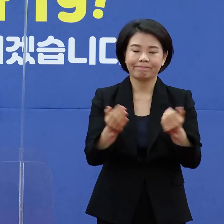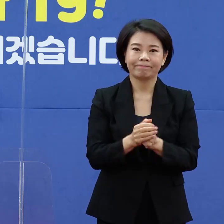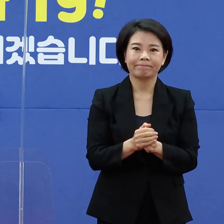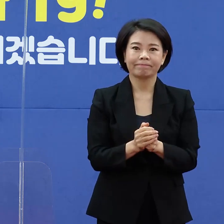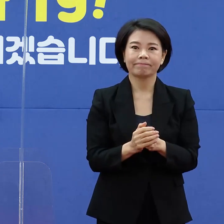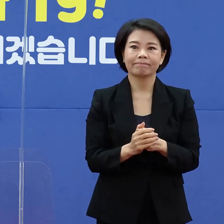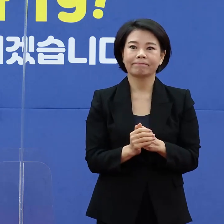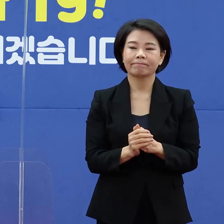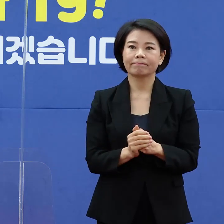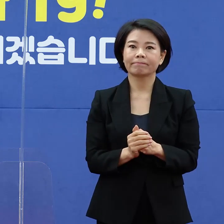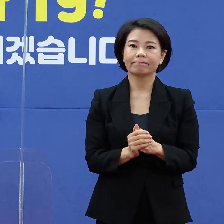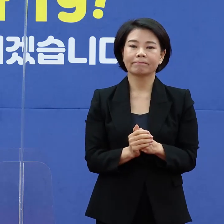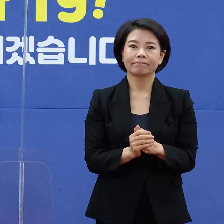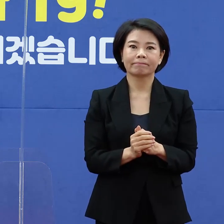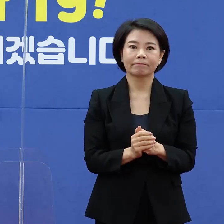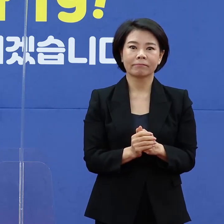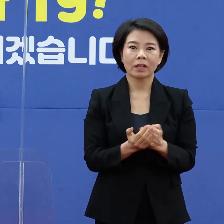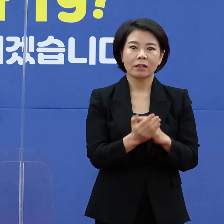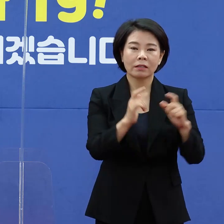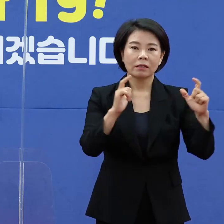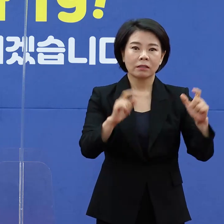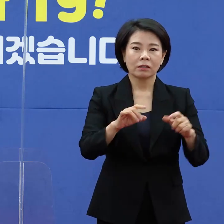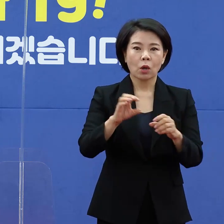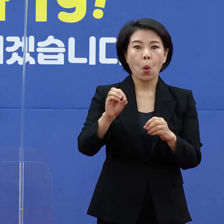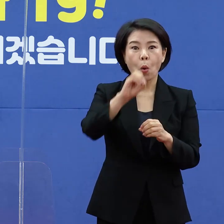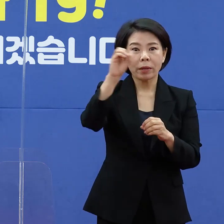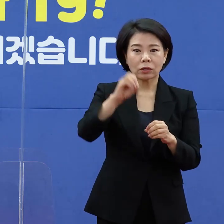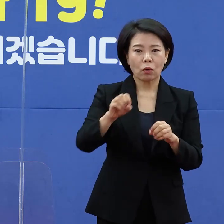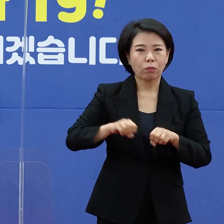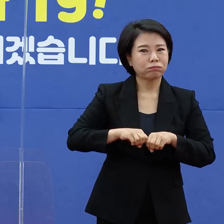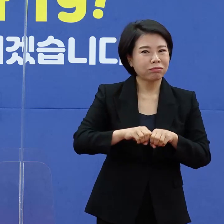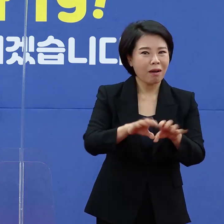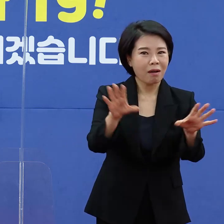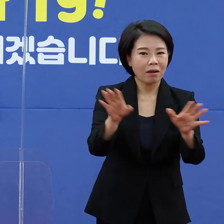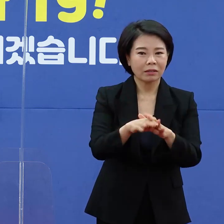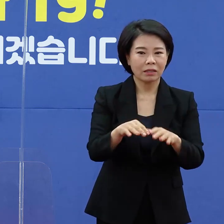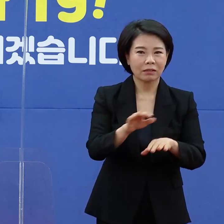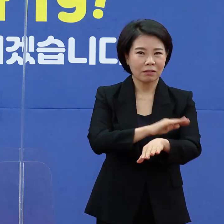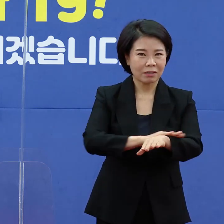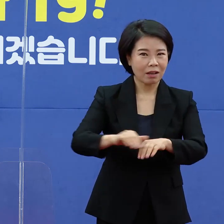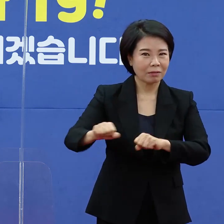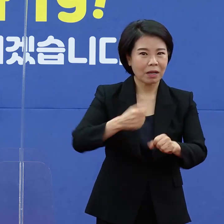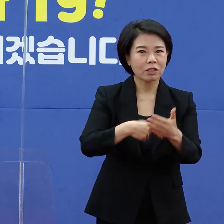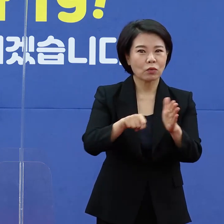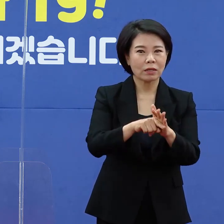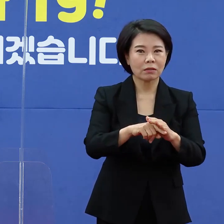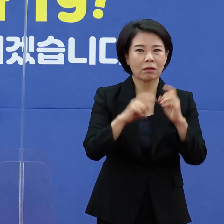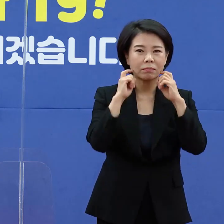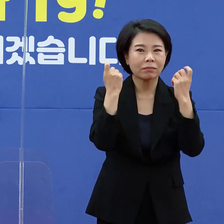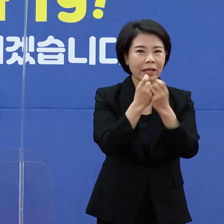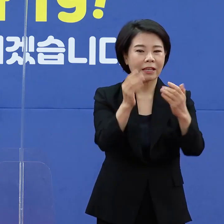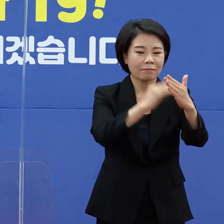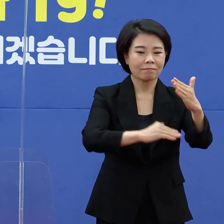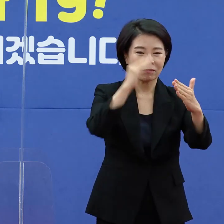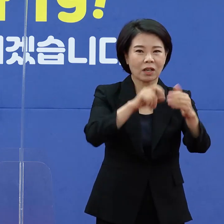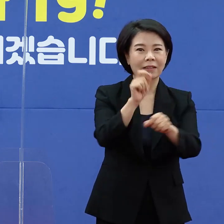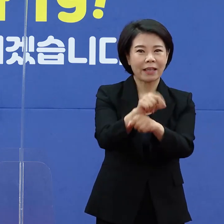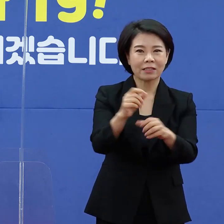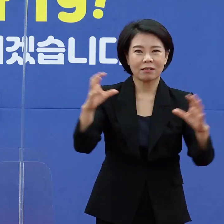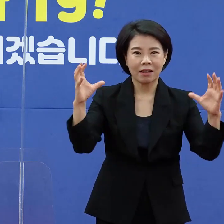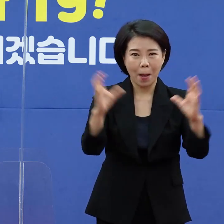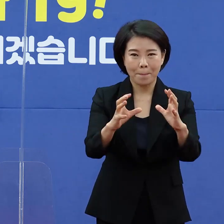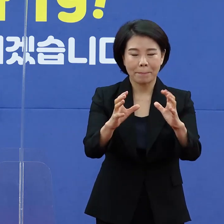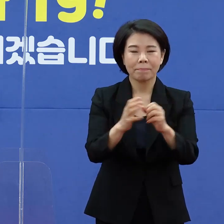우리 루에세는 오미크론 유행에 효율적으로 대응하기 위해 민간과 행정의 협력을